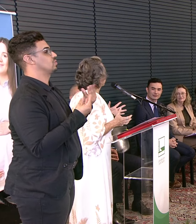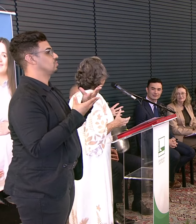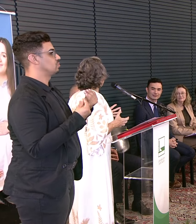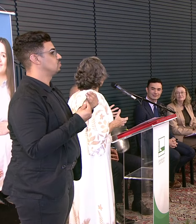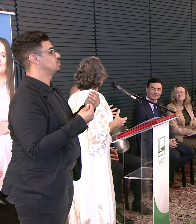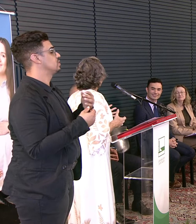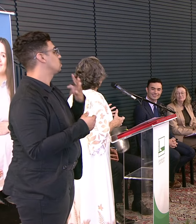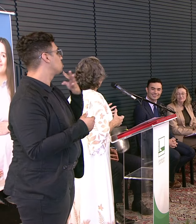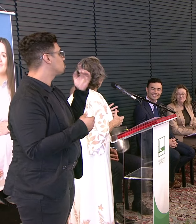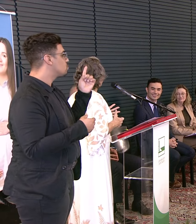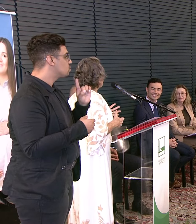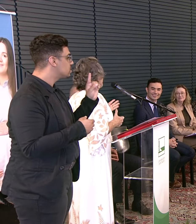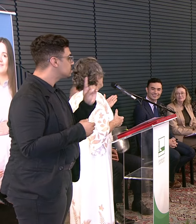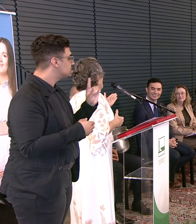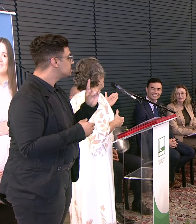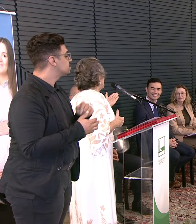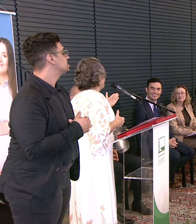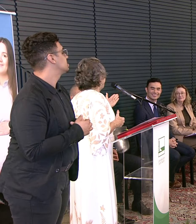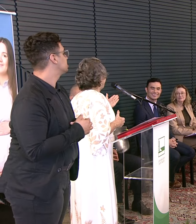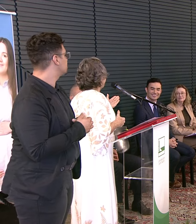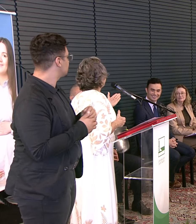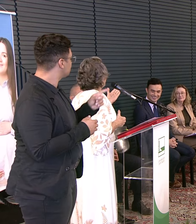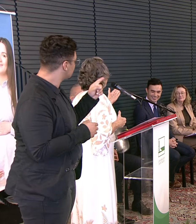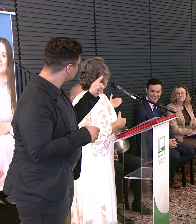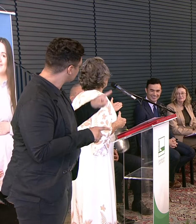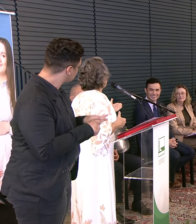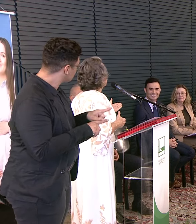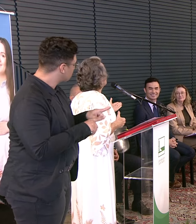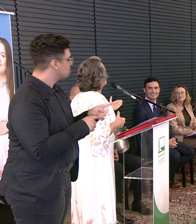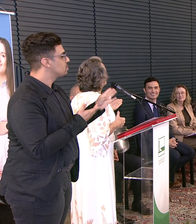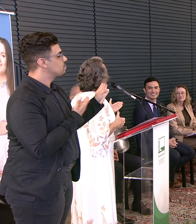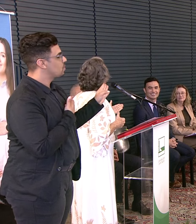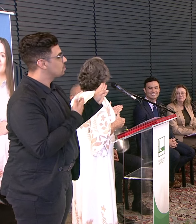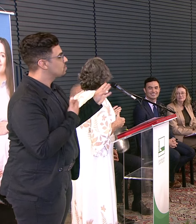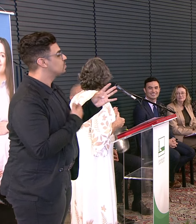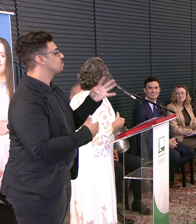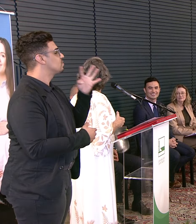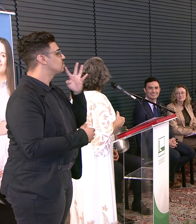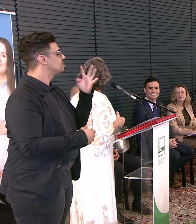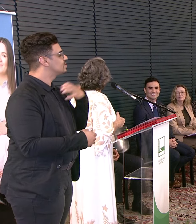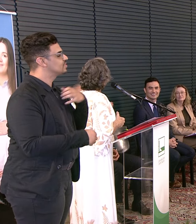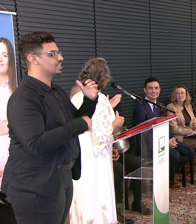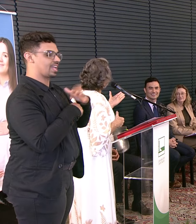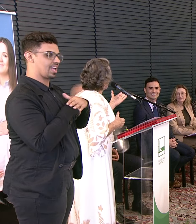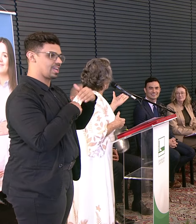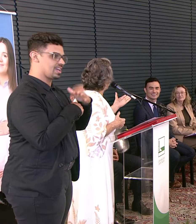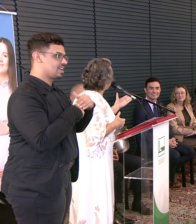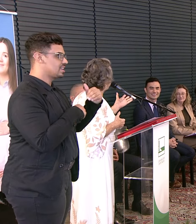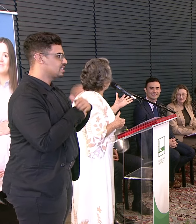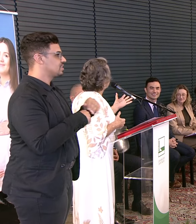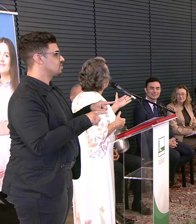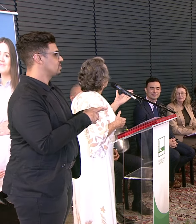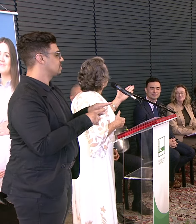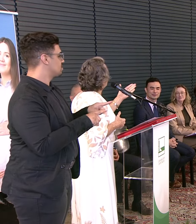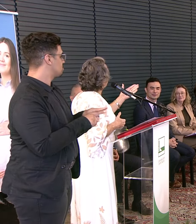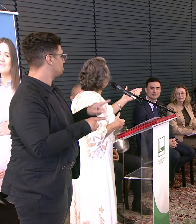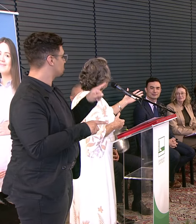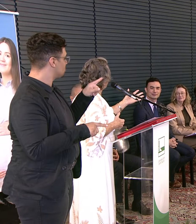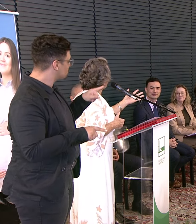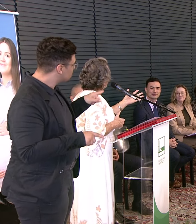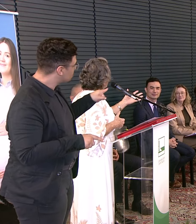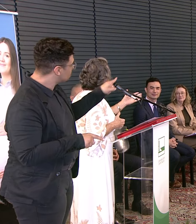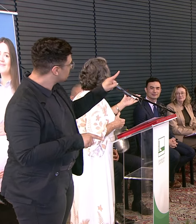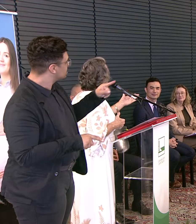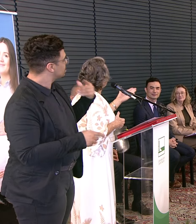eu nem conhecia Inclusive meu amigo ali Que eu fiquei conhecendo Com muito carinho E vocês que eu conversei Que me